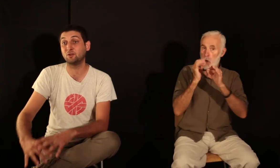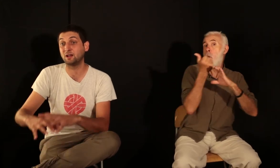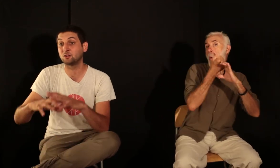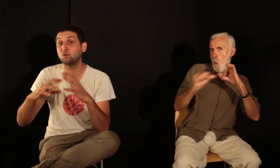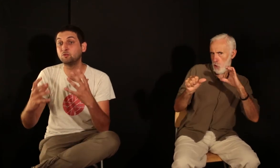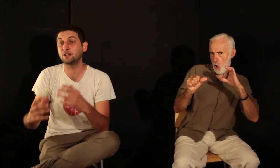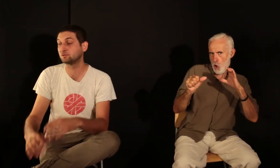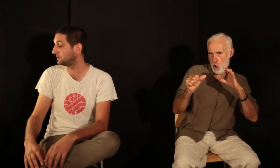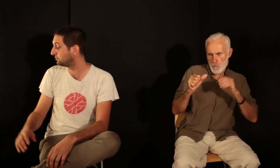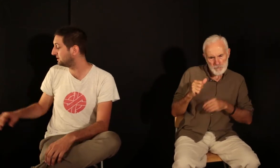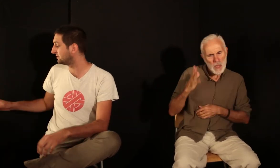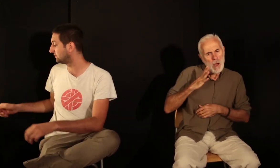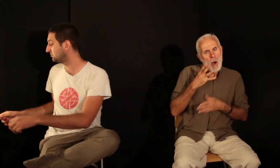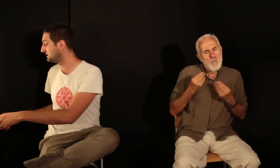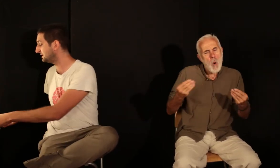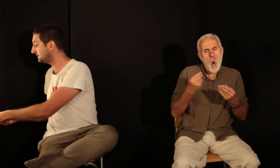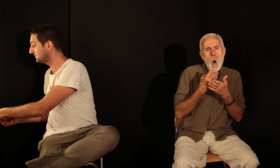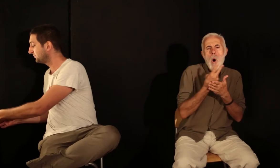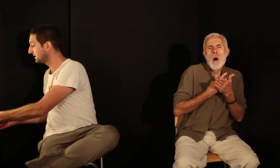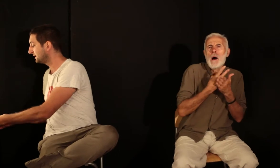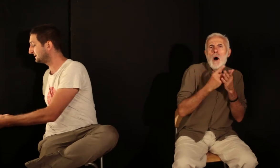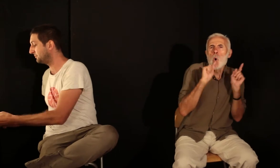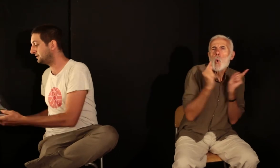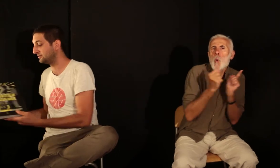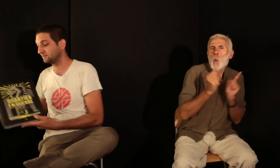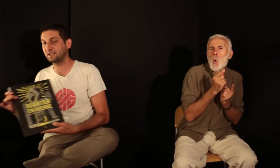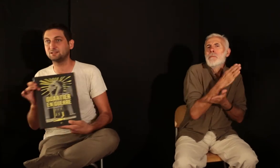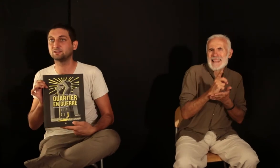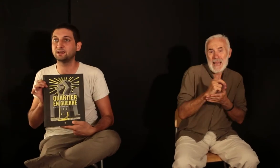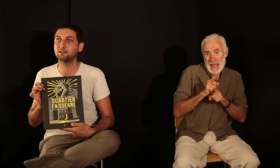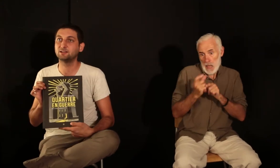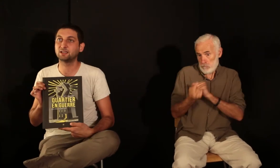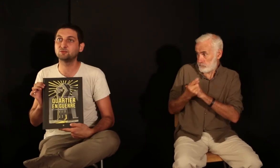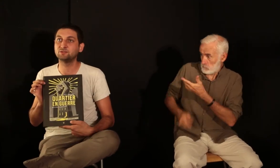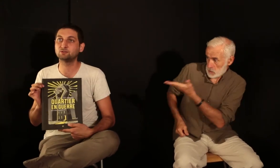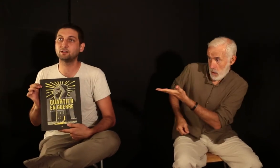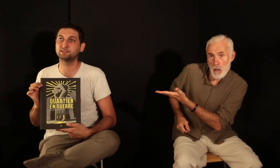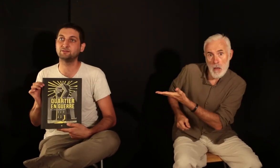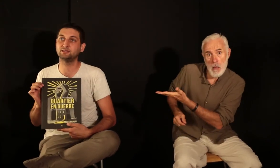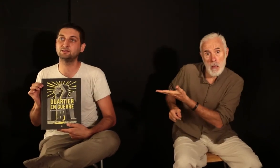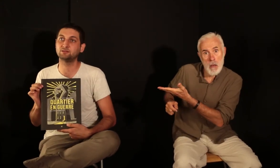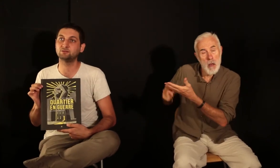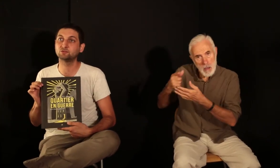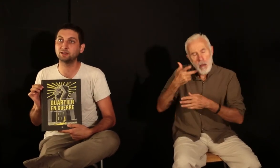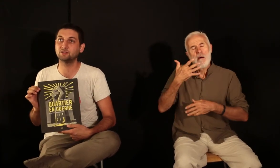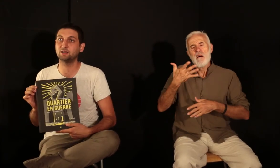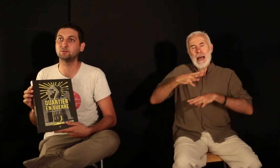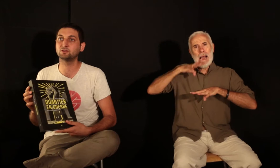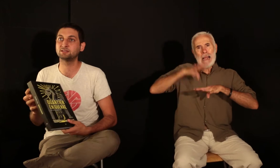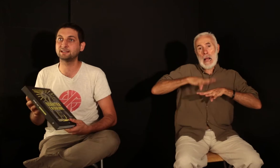un gros ouvrage qu'on a publié en 2017, qui s'appelle « Quartier en guerre », qui est donc une histoire de sa vie de squatter à New York dans les années